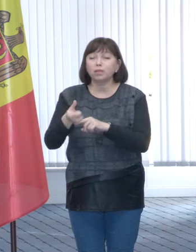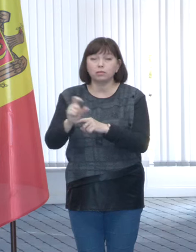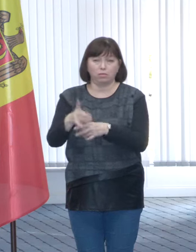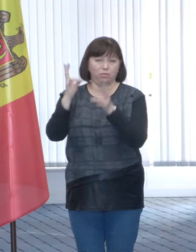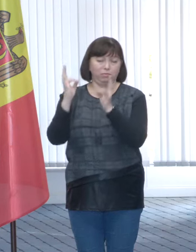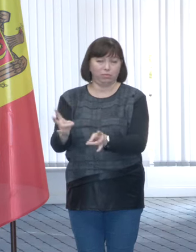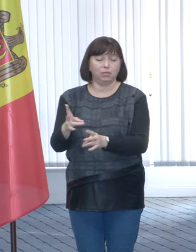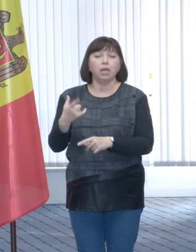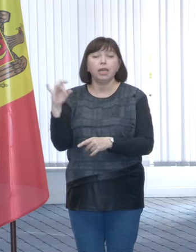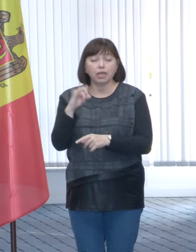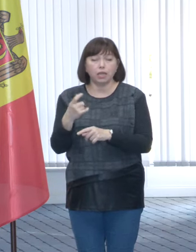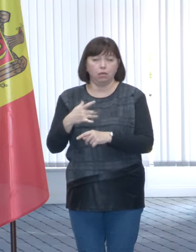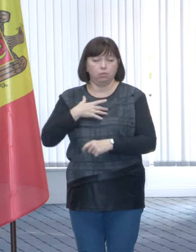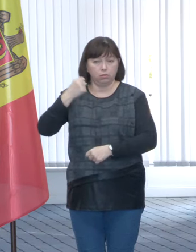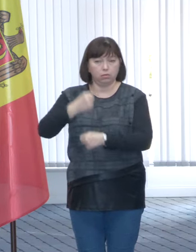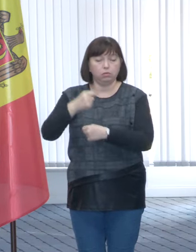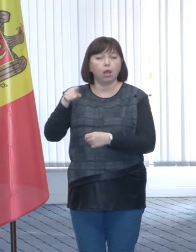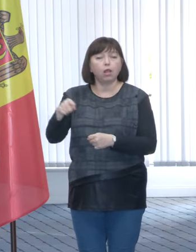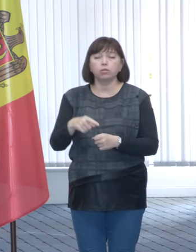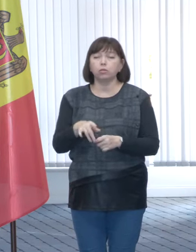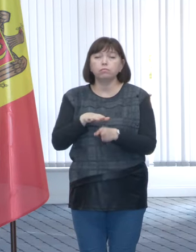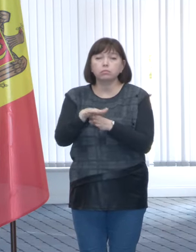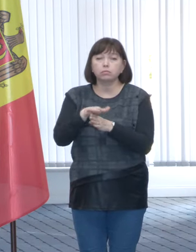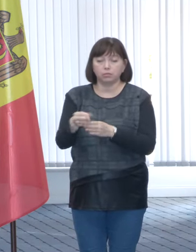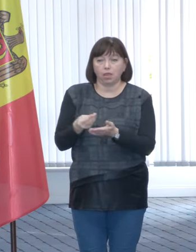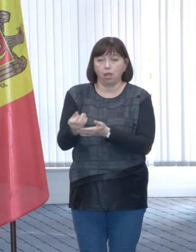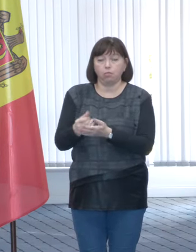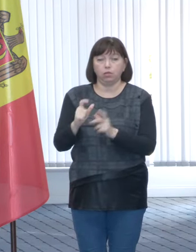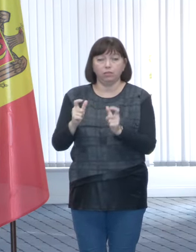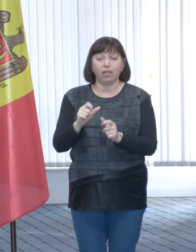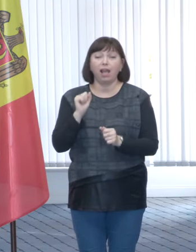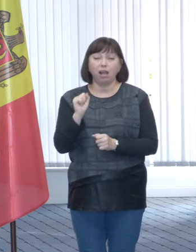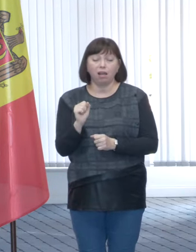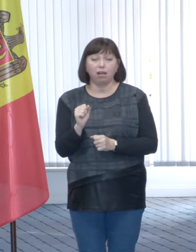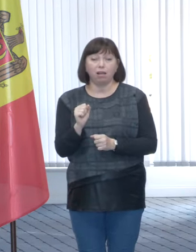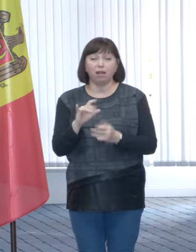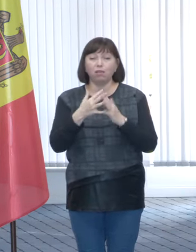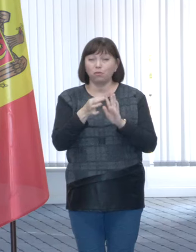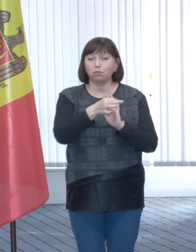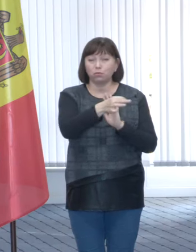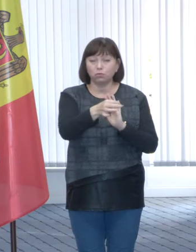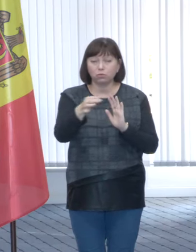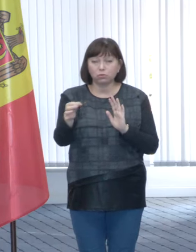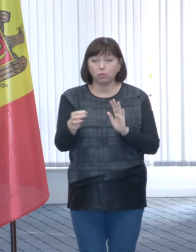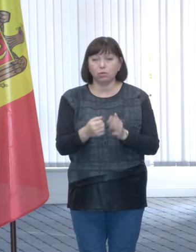disciplinați ei achit facturile fără nicio problemă în zonele rurale